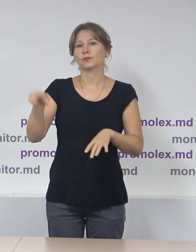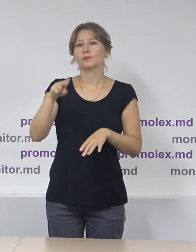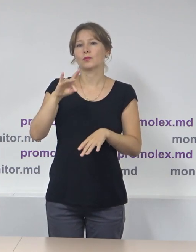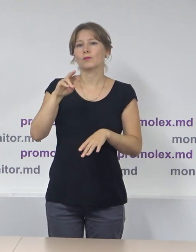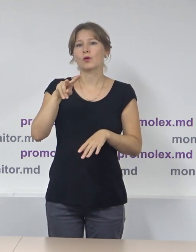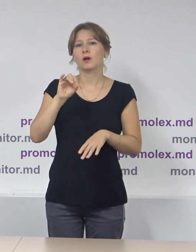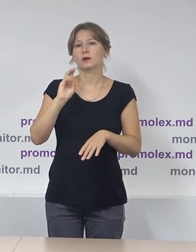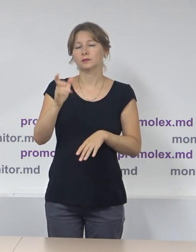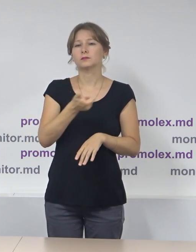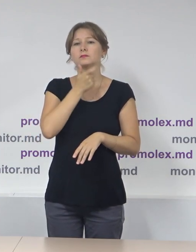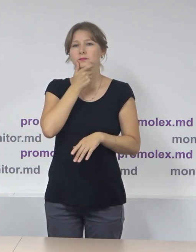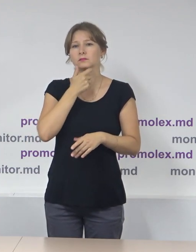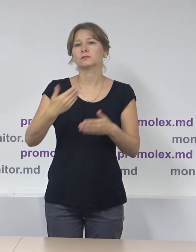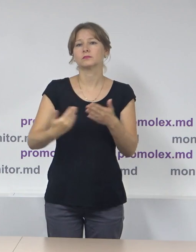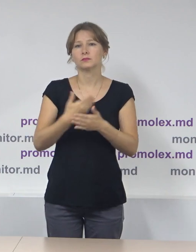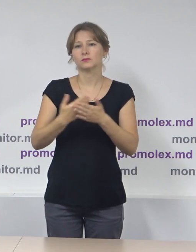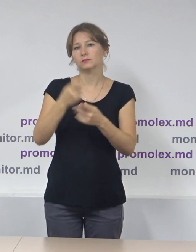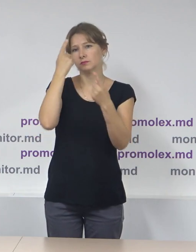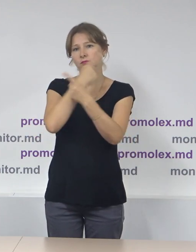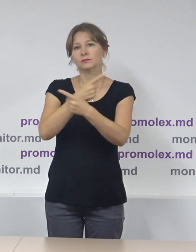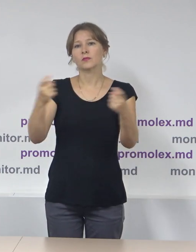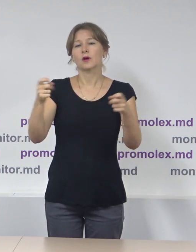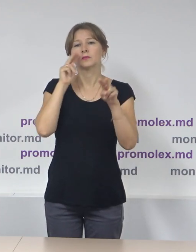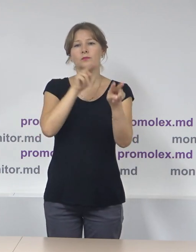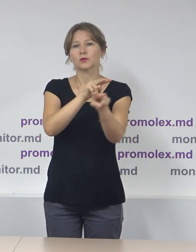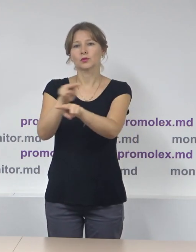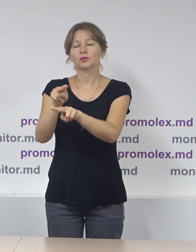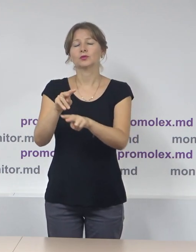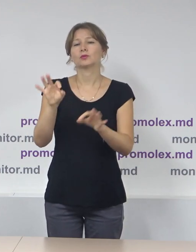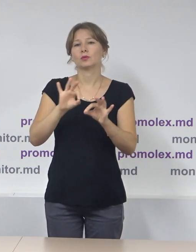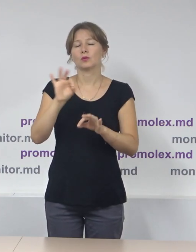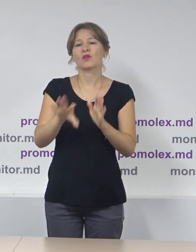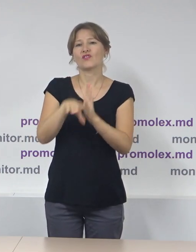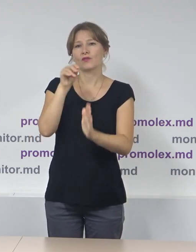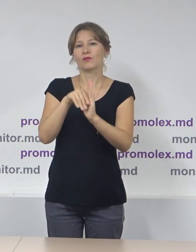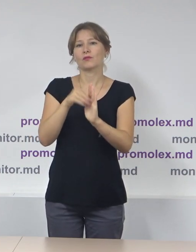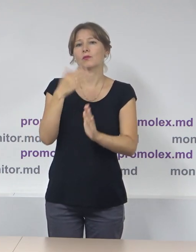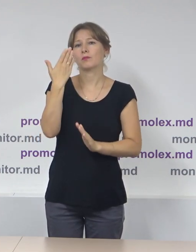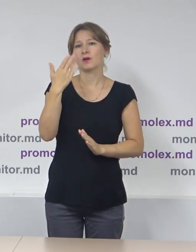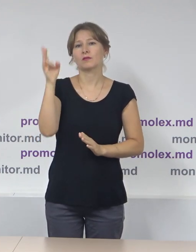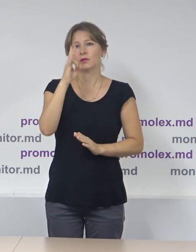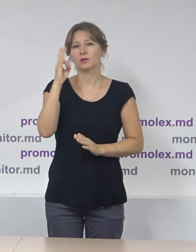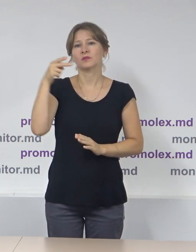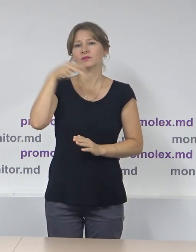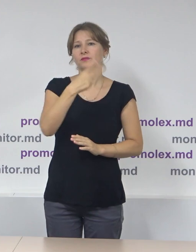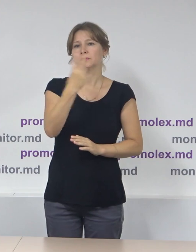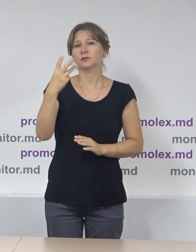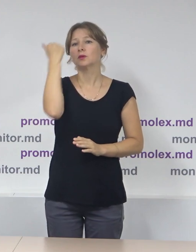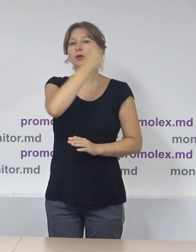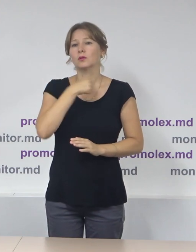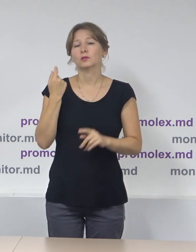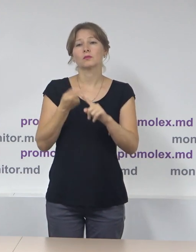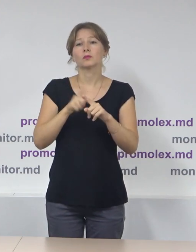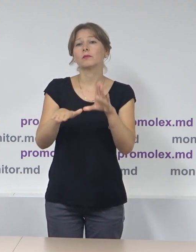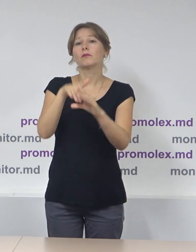conferință de presă dedicată a lansării emisiunii de observare a alegerilor locale generale din 5 noiembrie 2023. Alegerile